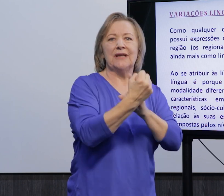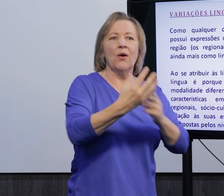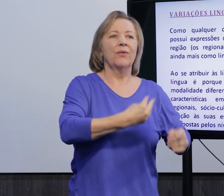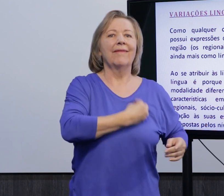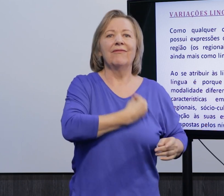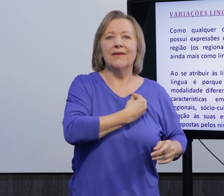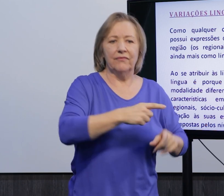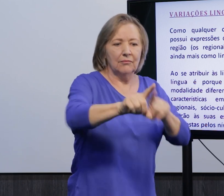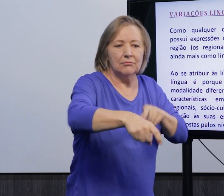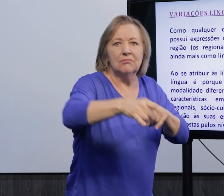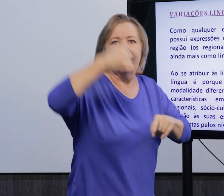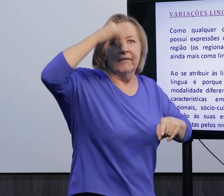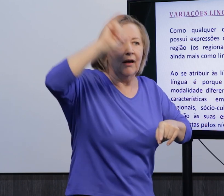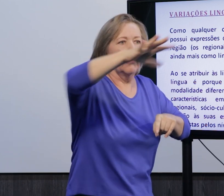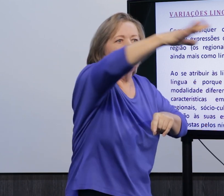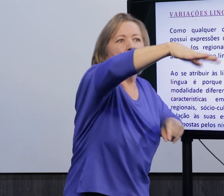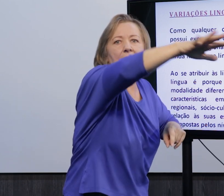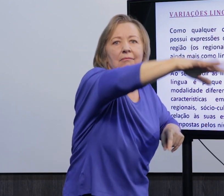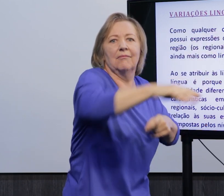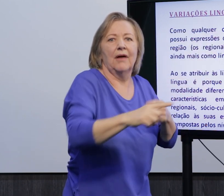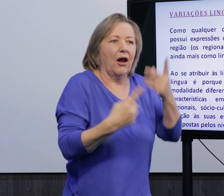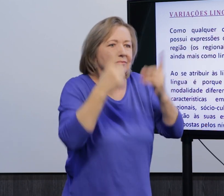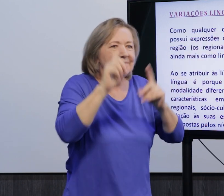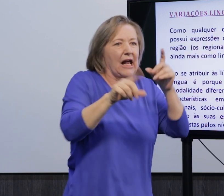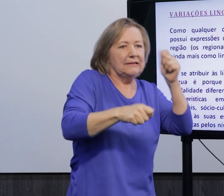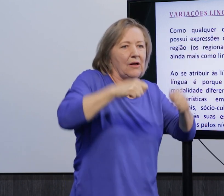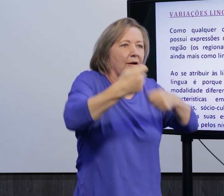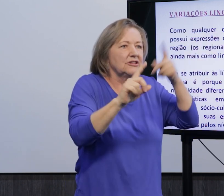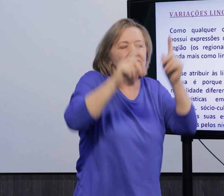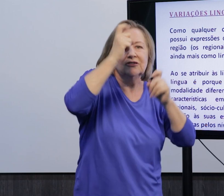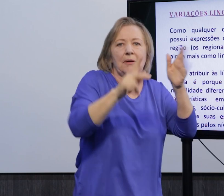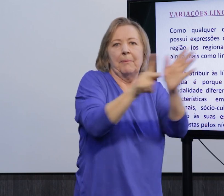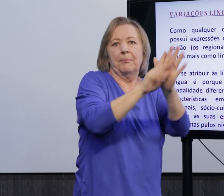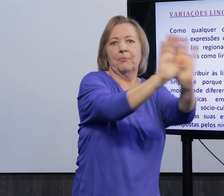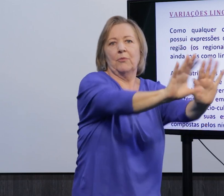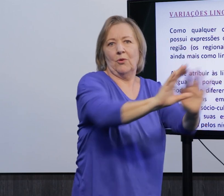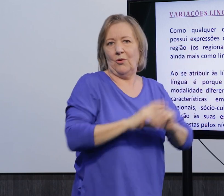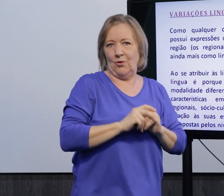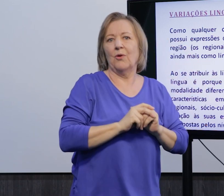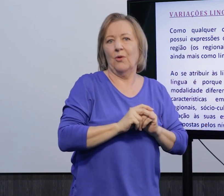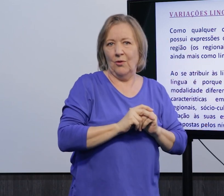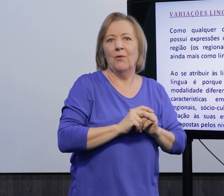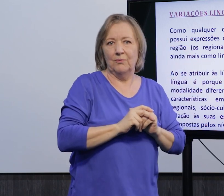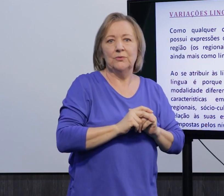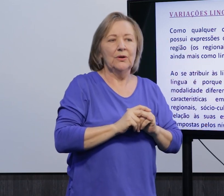Né, também, né, muitas vezes eles vivem, né, em lugares mais afastados, como, por exemplo, num sítio, aí usam, né, essa mistura de sinais